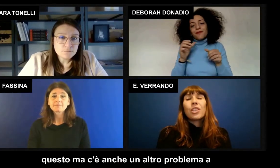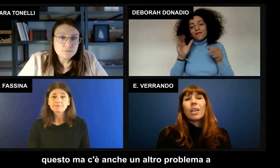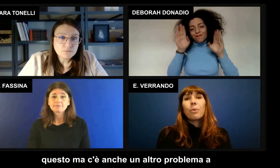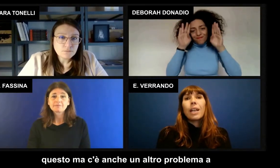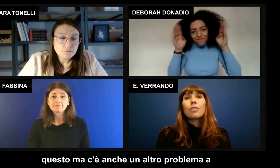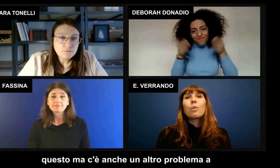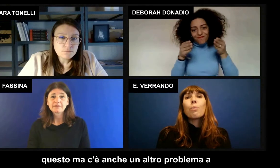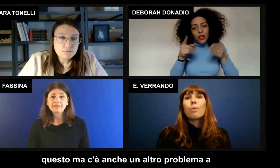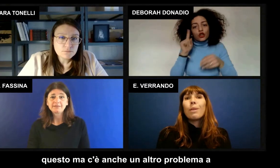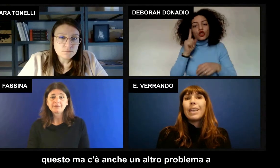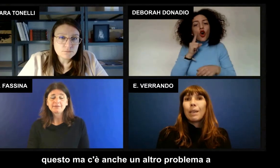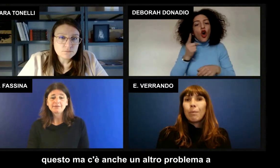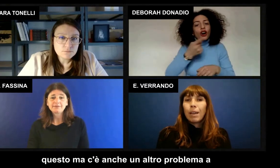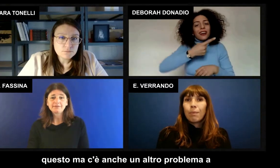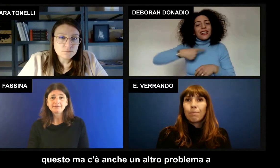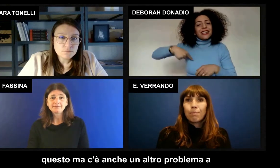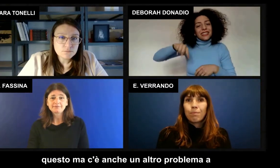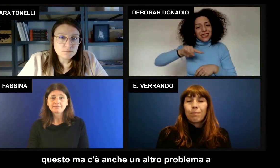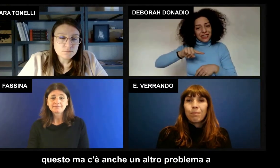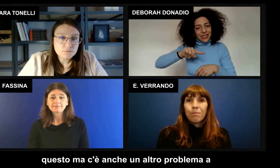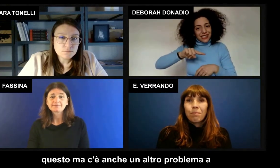ma c'è anche un altro problema